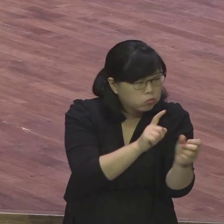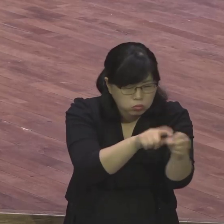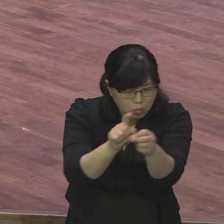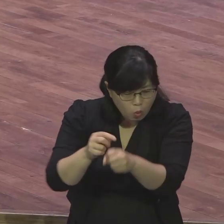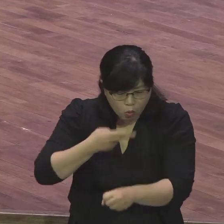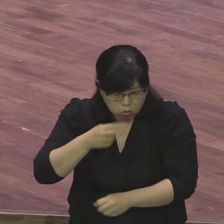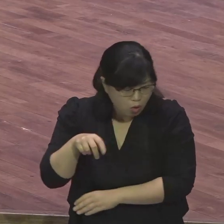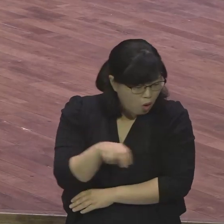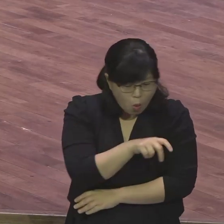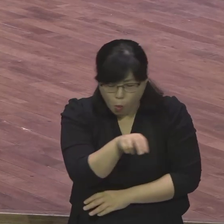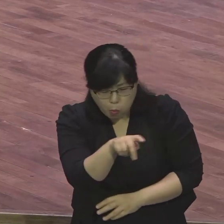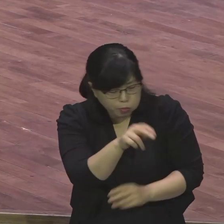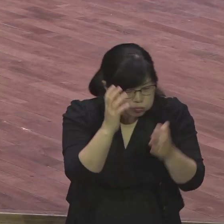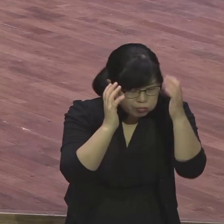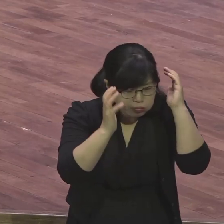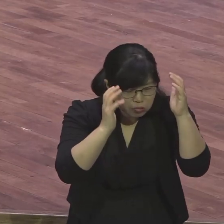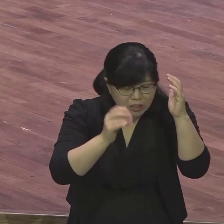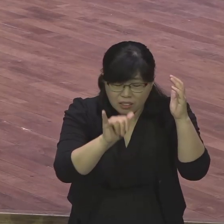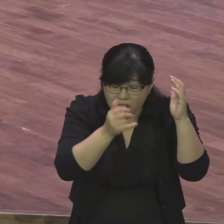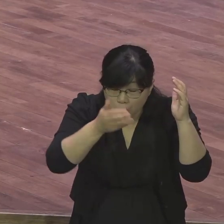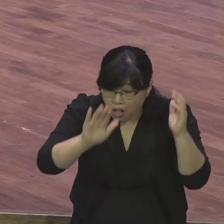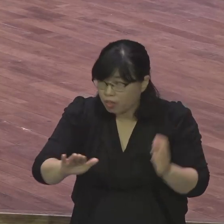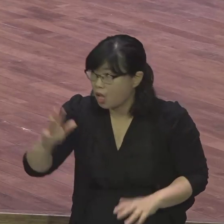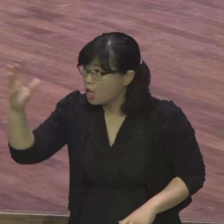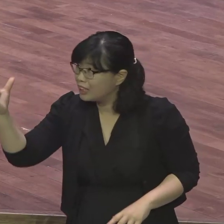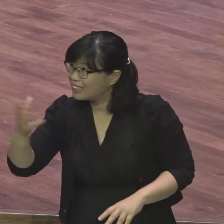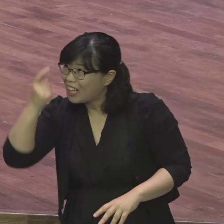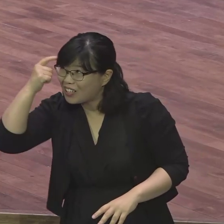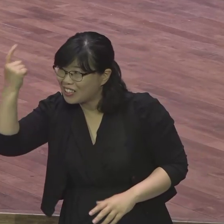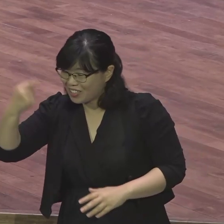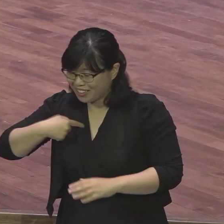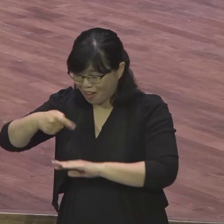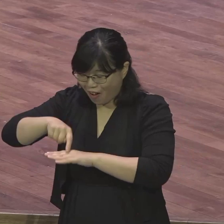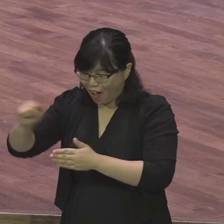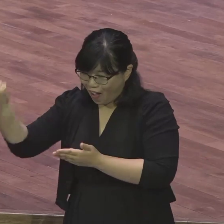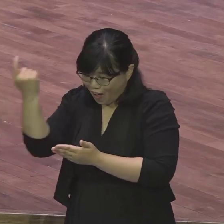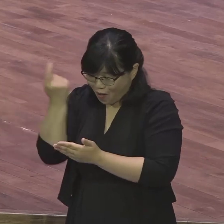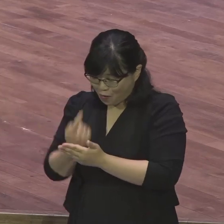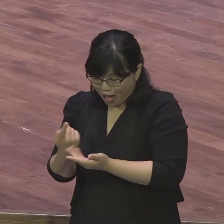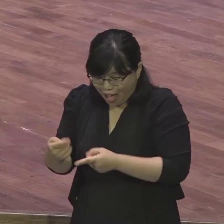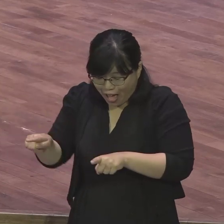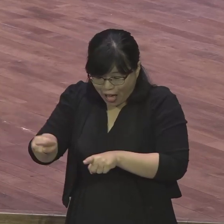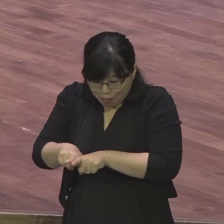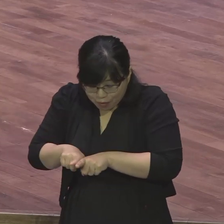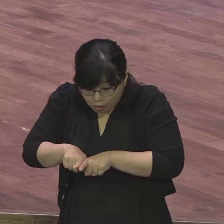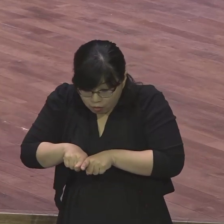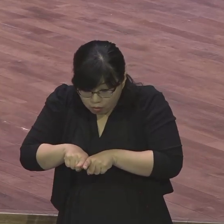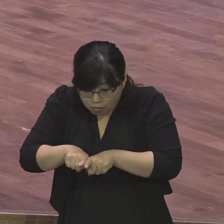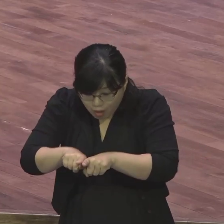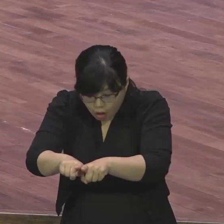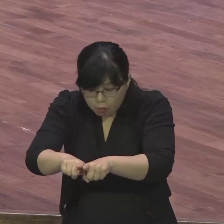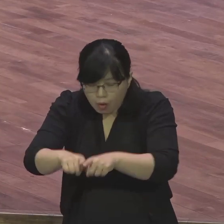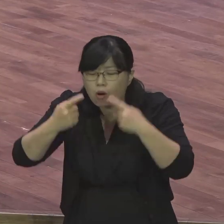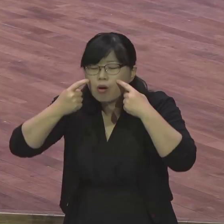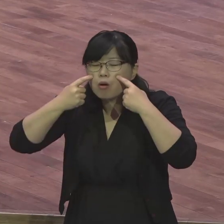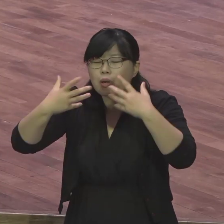우리 영계 성도를 하나님 뜻대로 우리를 위하여 친히 강구하시는 성령 하나님의 이